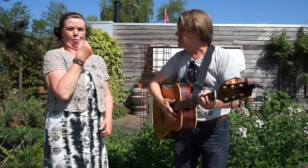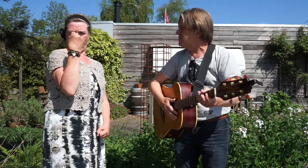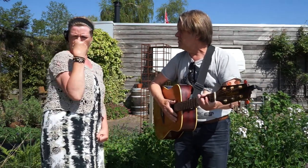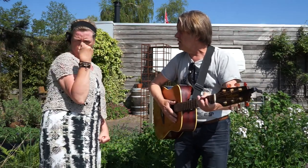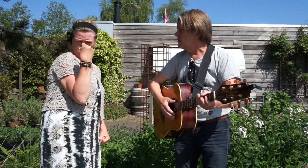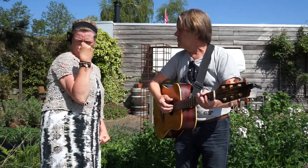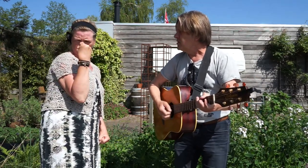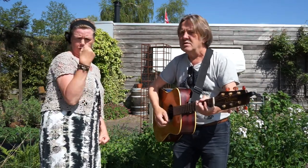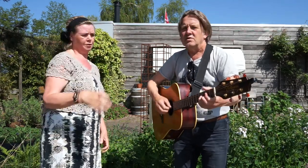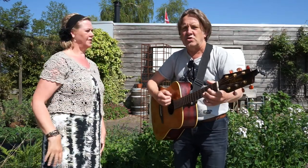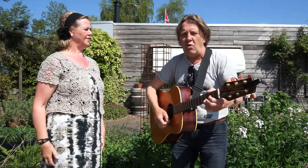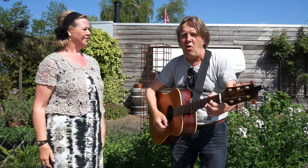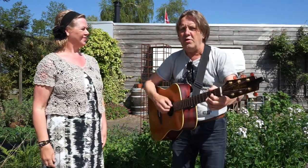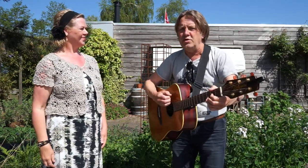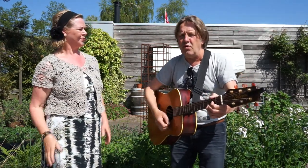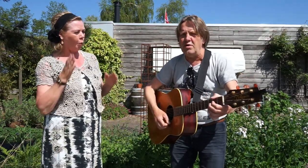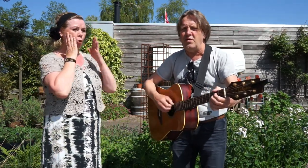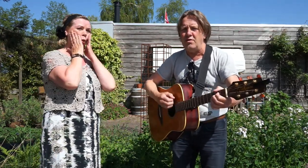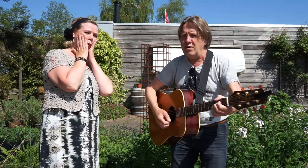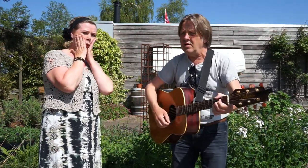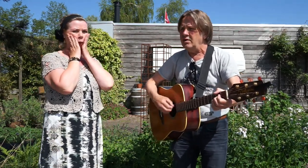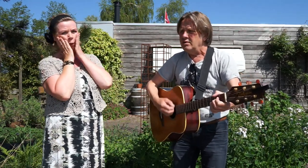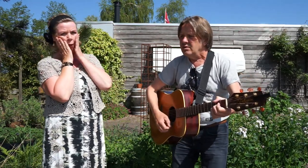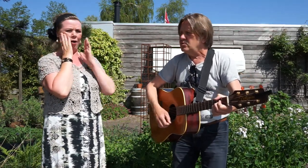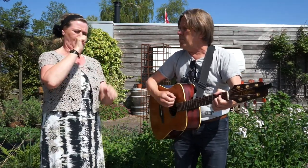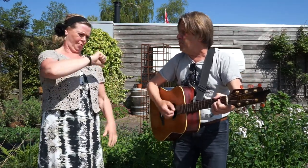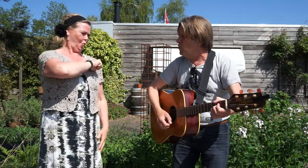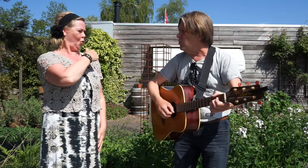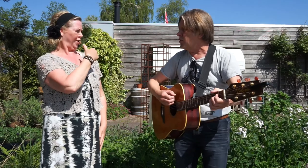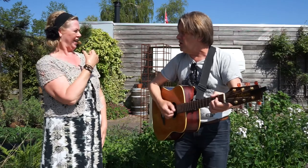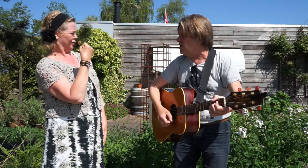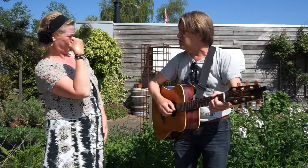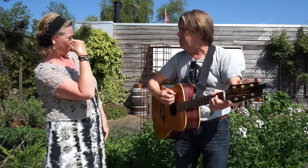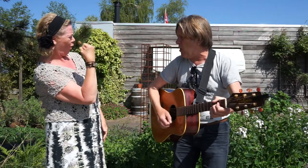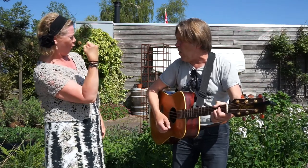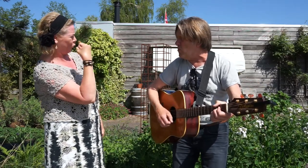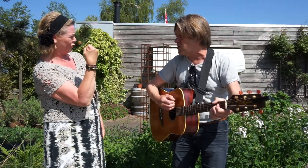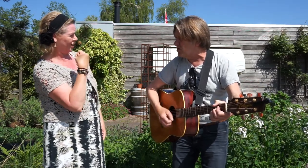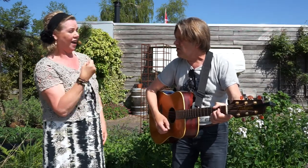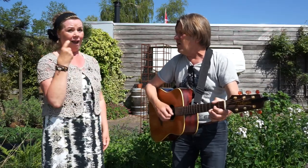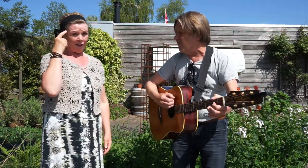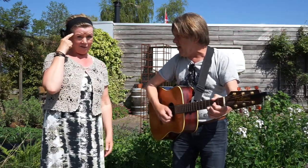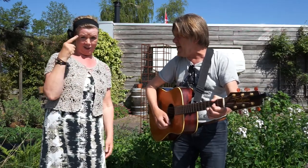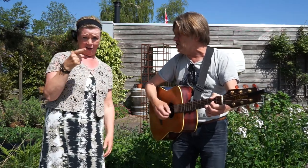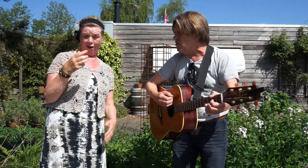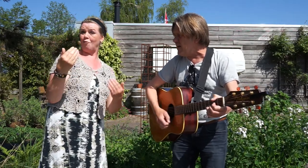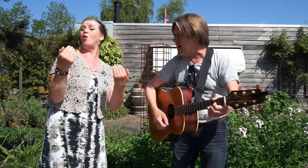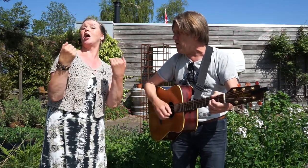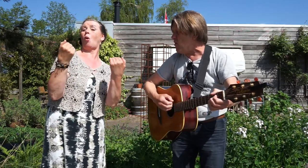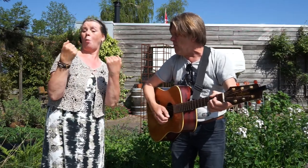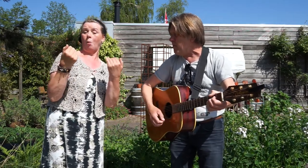boos. Tjongejongejonge. De boer is boos. En weet u waarom?